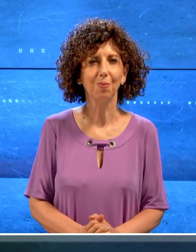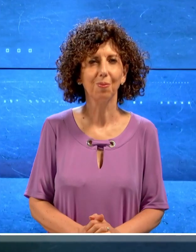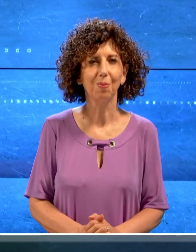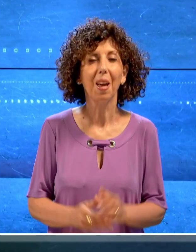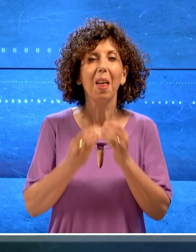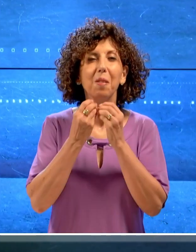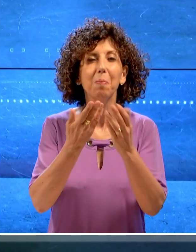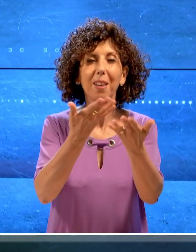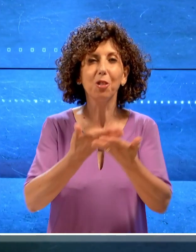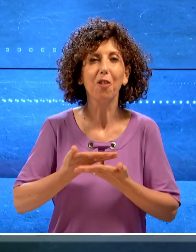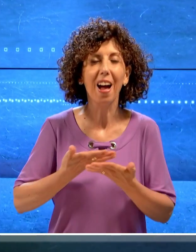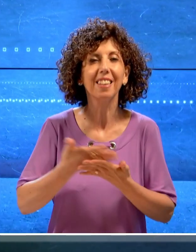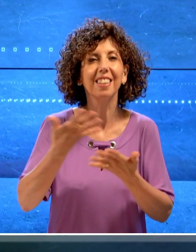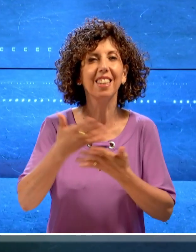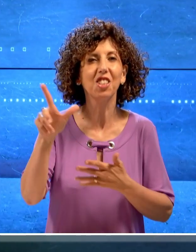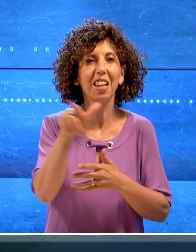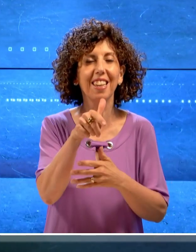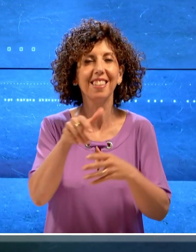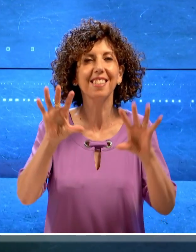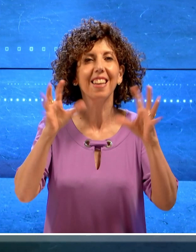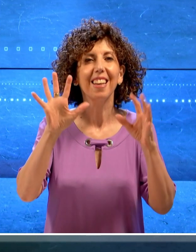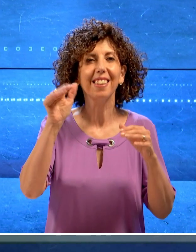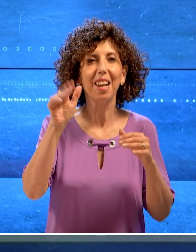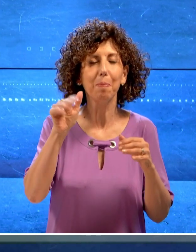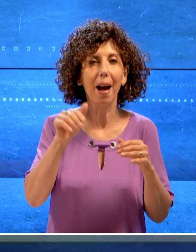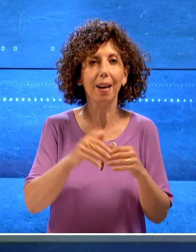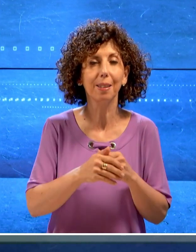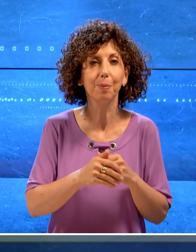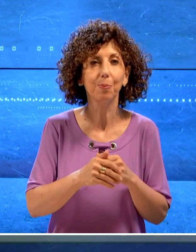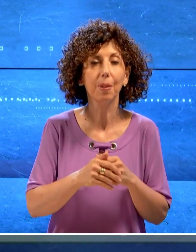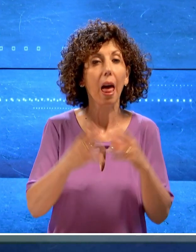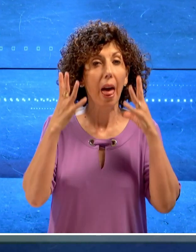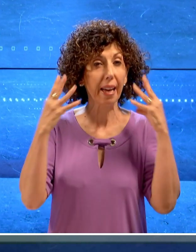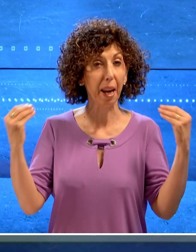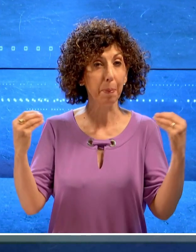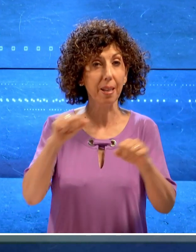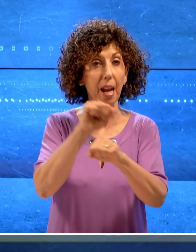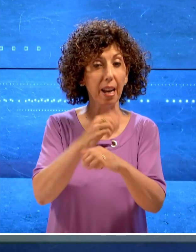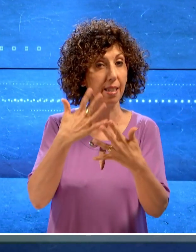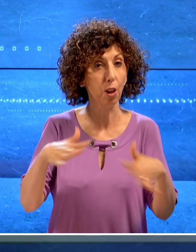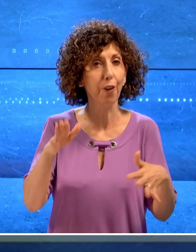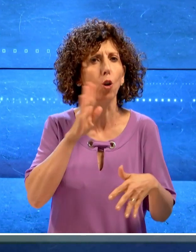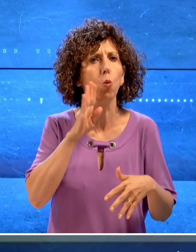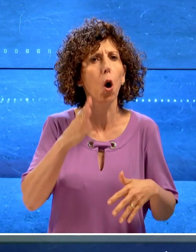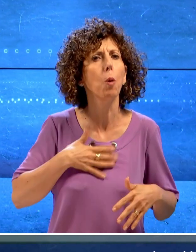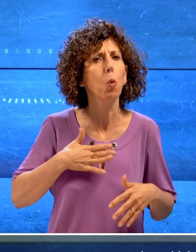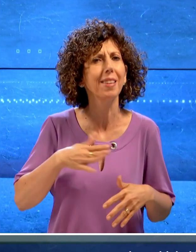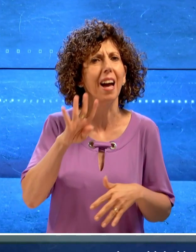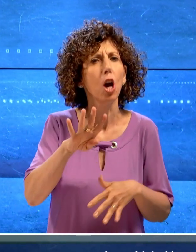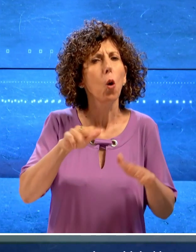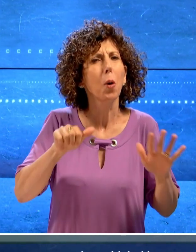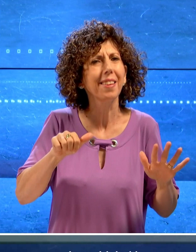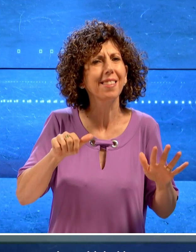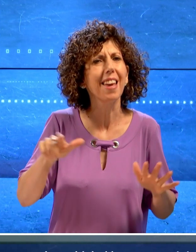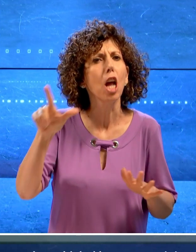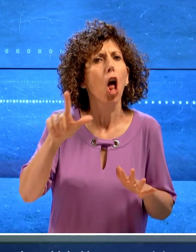Ben trovati con il TG Liss di Telebari. I carabinieri hanno arrestato un 46enne di Locorotondo,